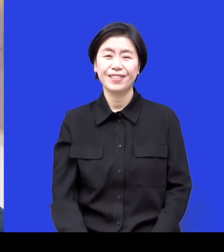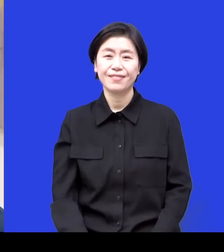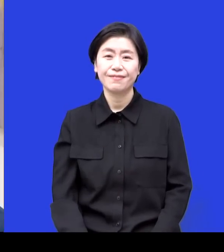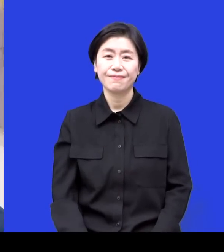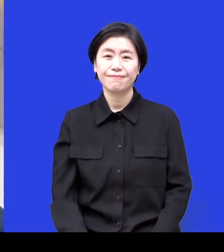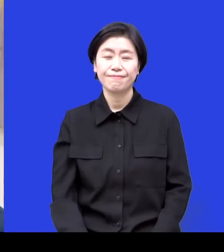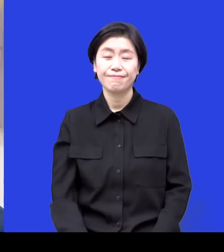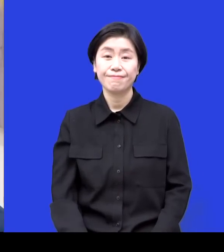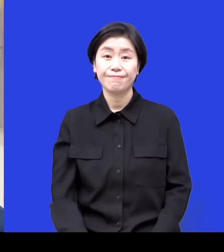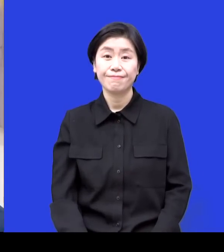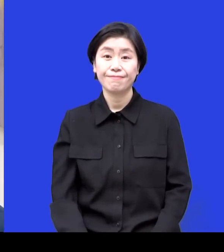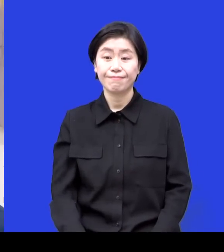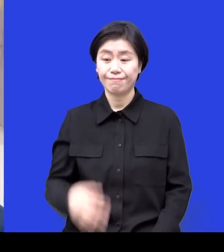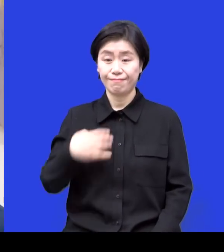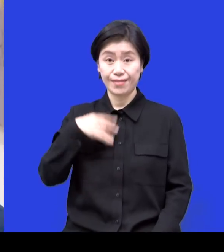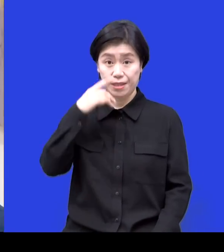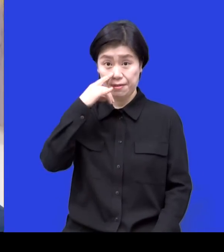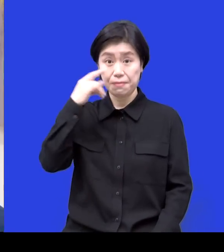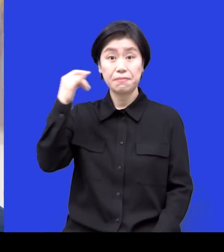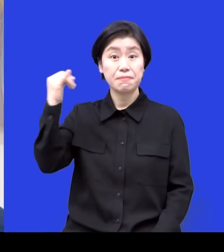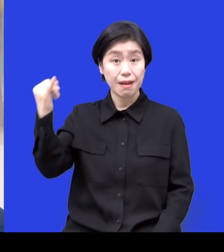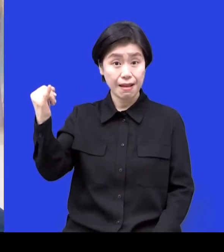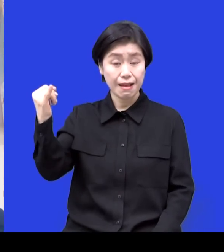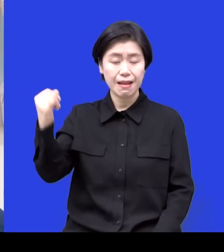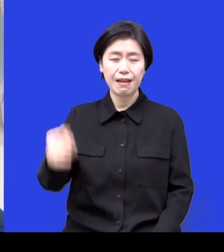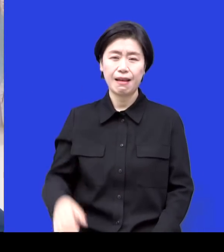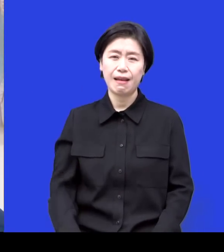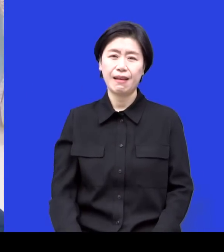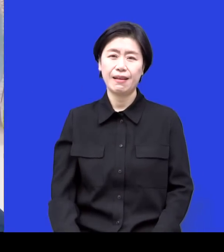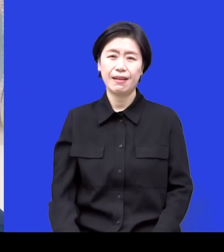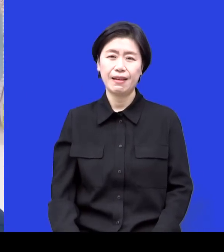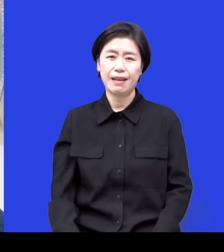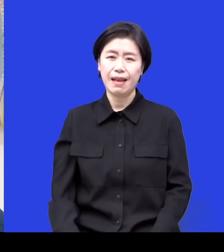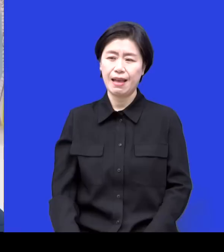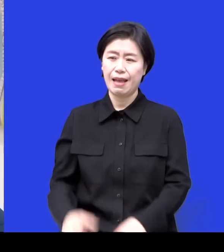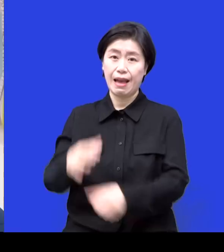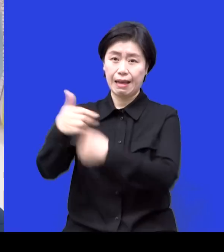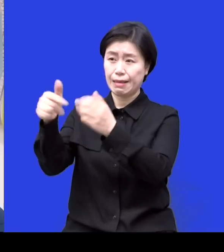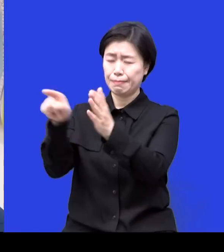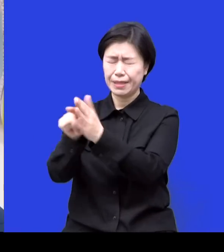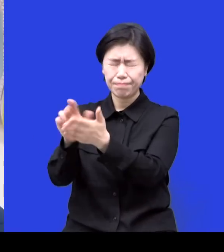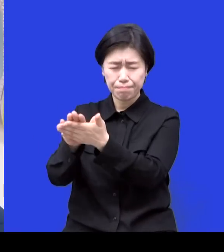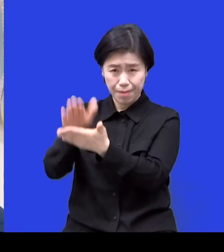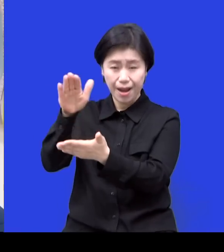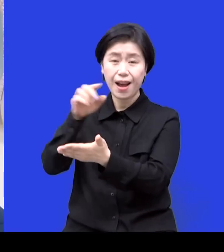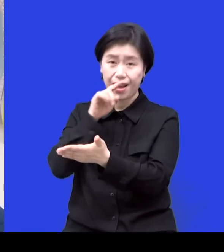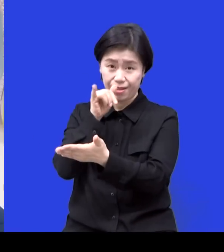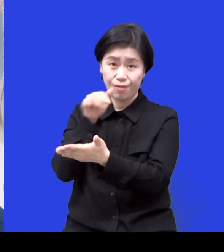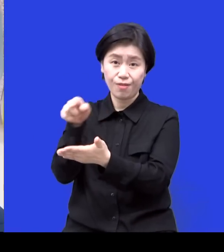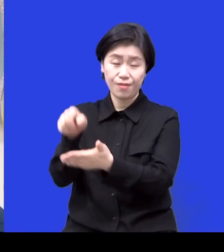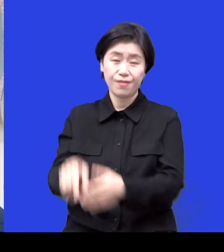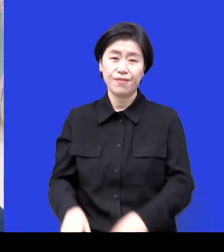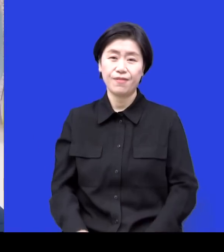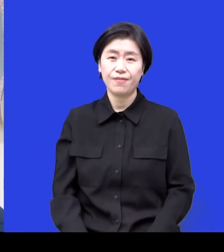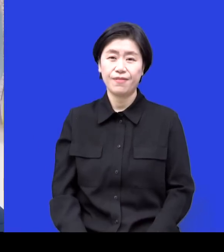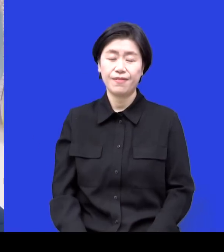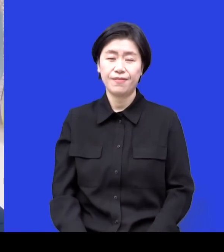근데 저희 엄마께서 굉장히 너무 신앙적으로도 제가 가장 이렇게 존경하는